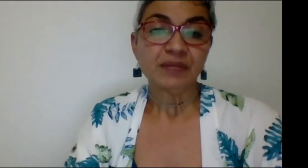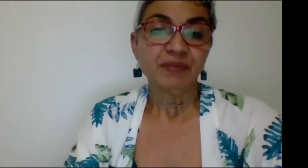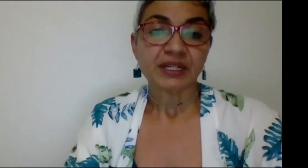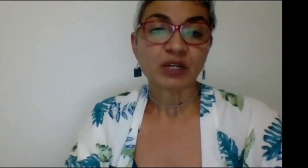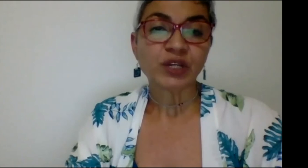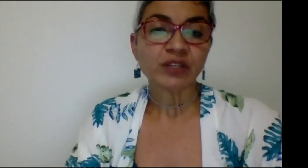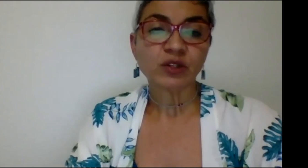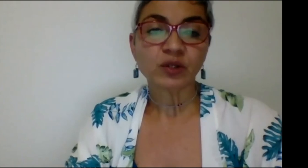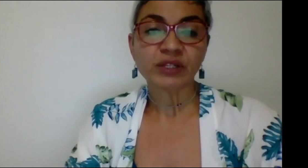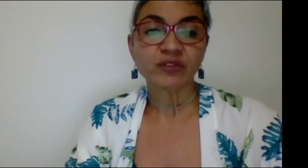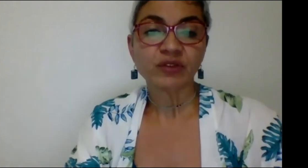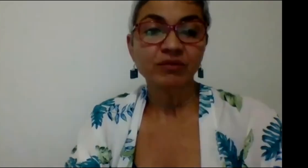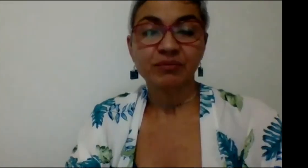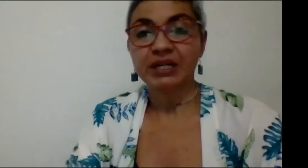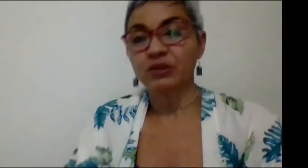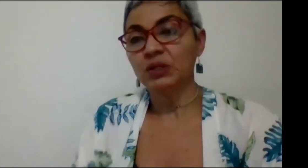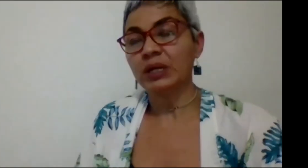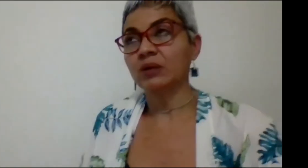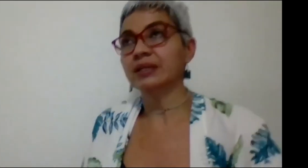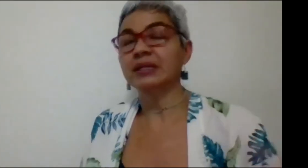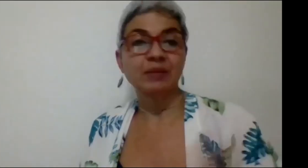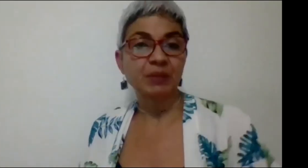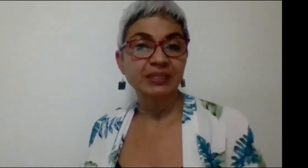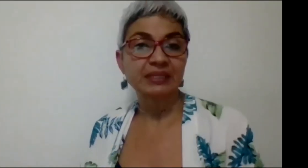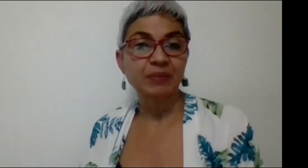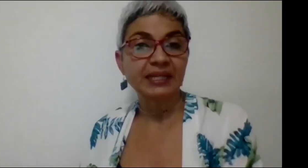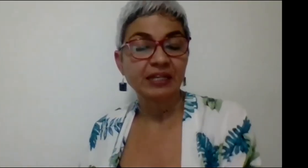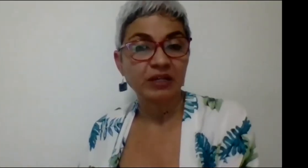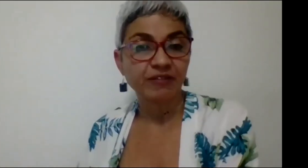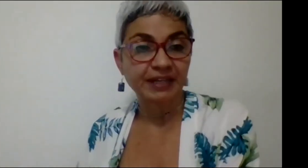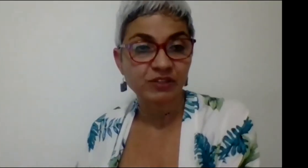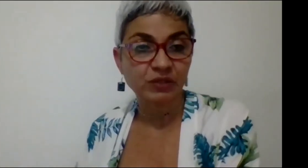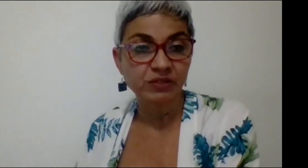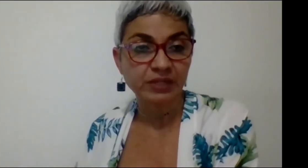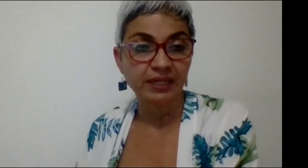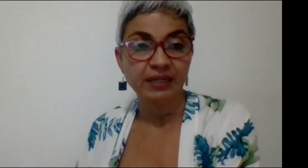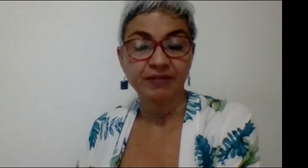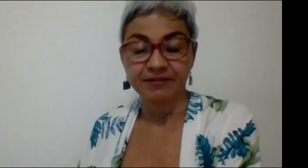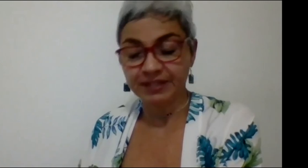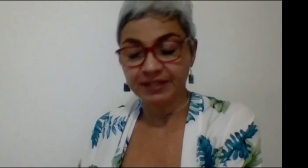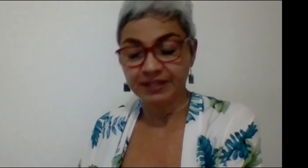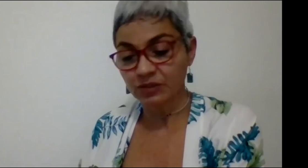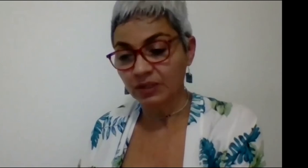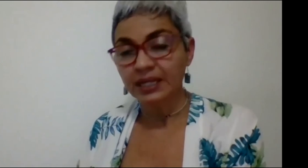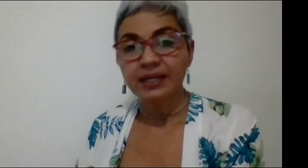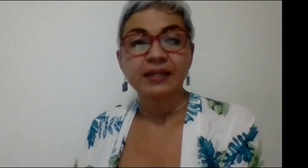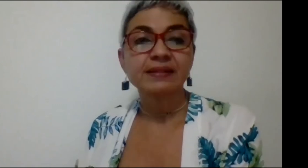Y recogiendo todo esto, Mario dijo algo que es el lema pues que está planteando la Federación Nacional FENASCOL y es